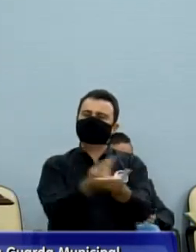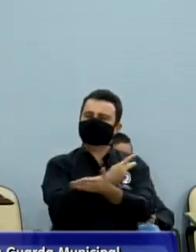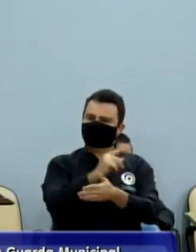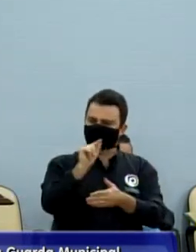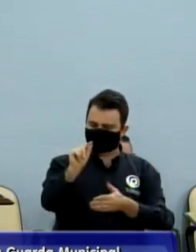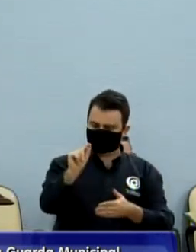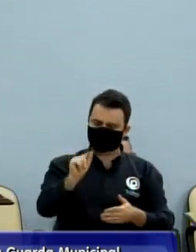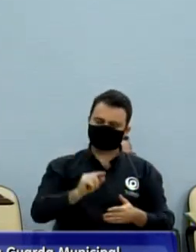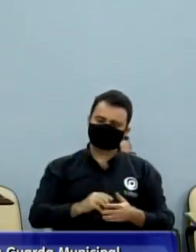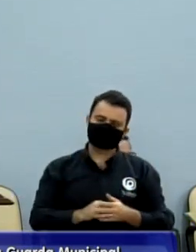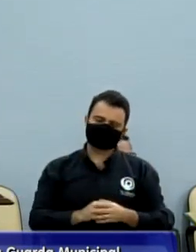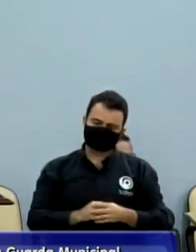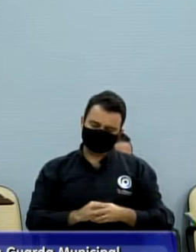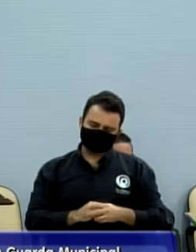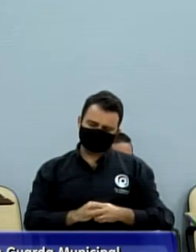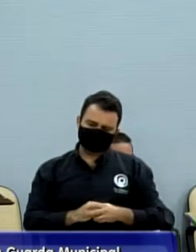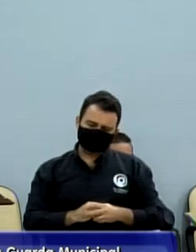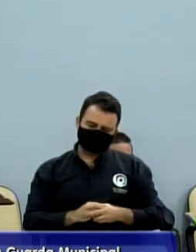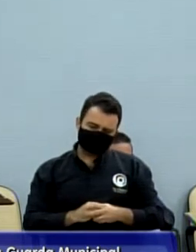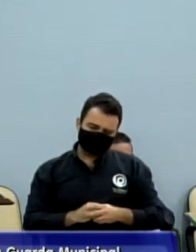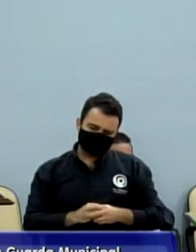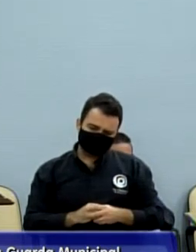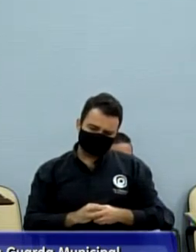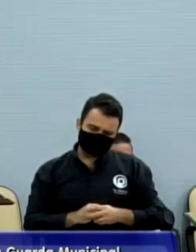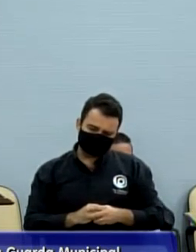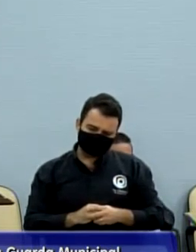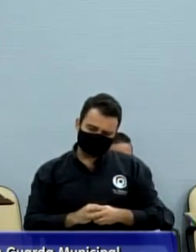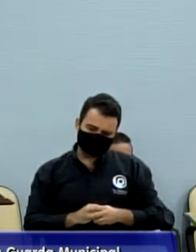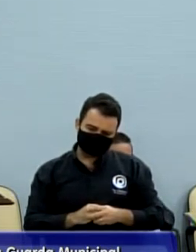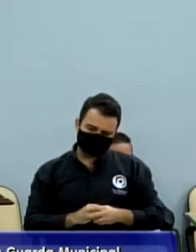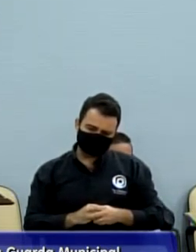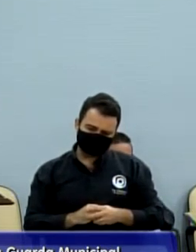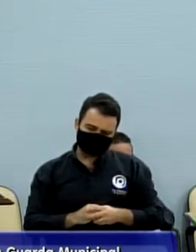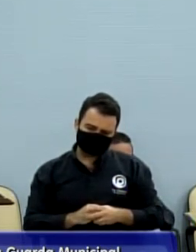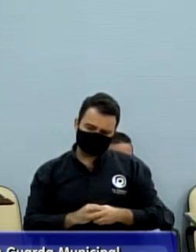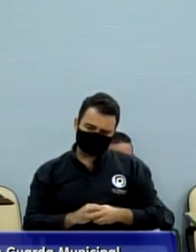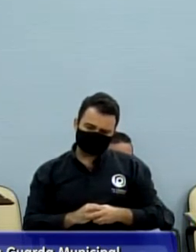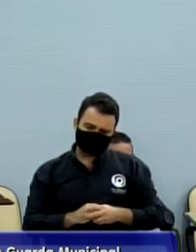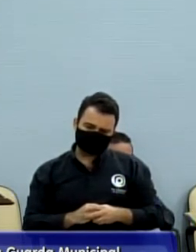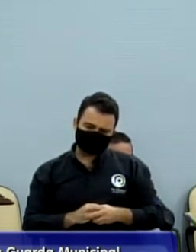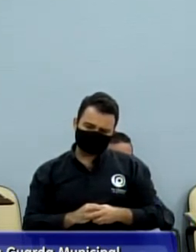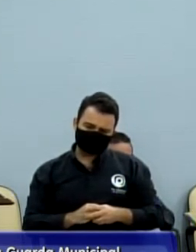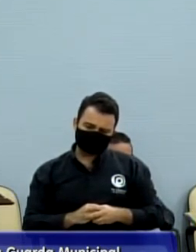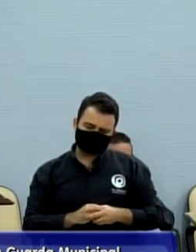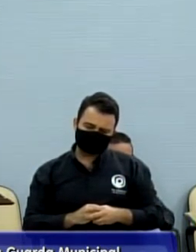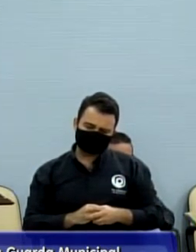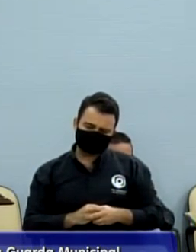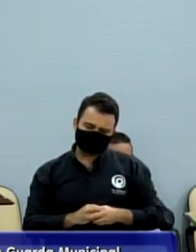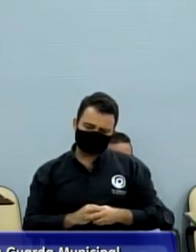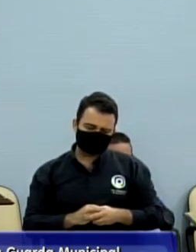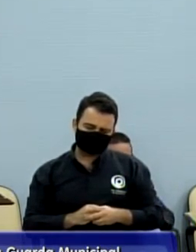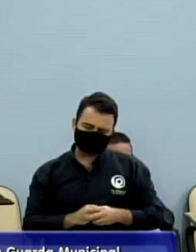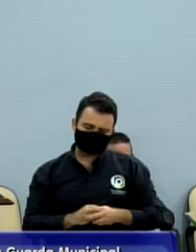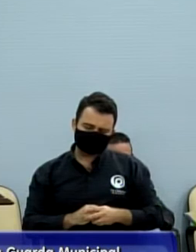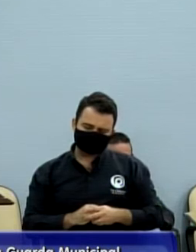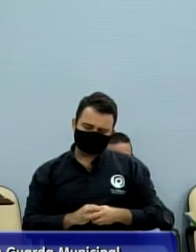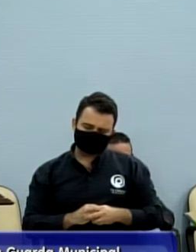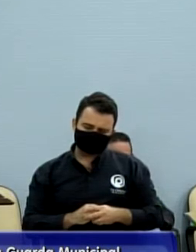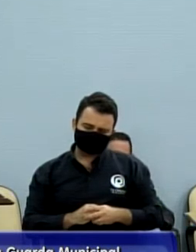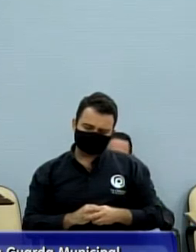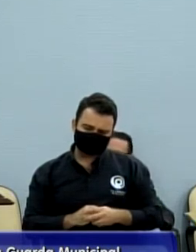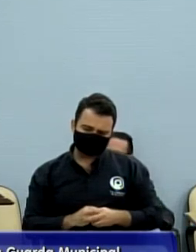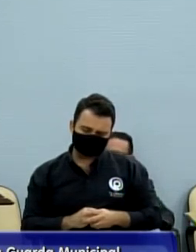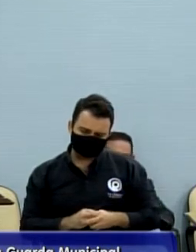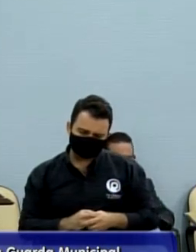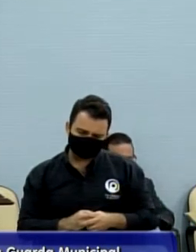Janeiro, onde isso sempre foi muito forte. E nessa edição, mais uma vez, acho que é uma coisa bacana, é para